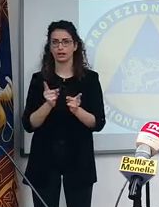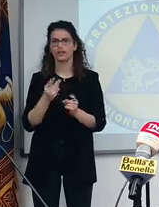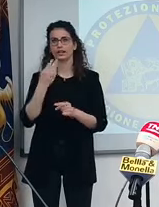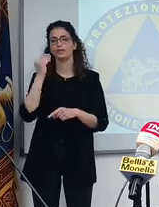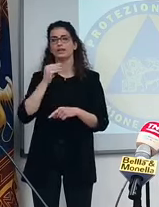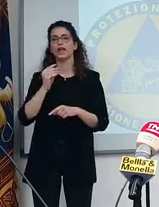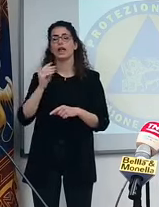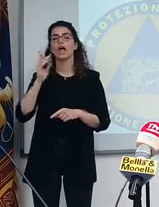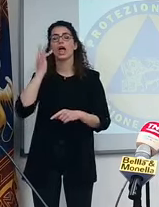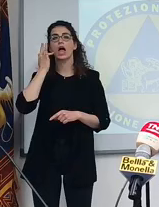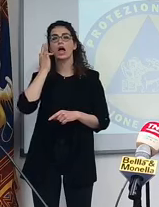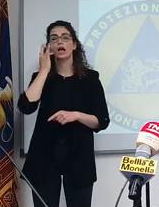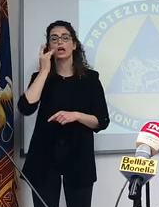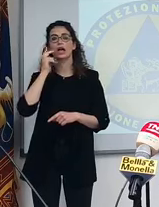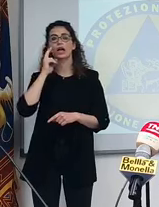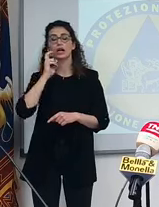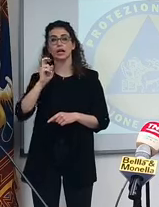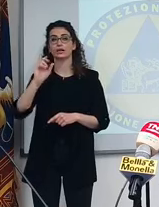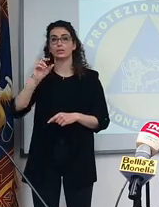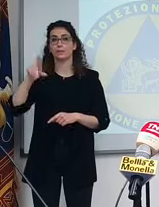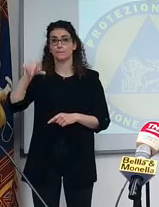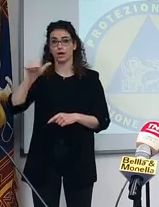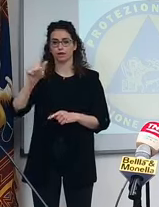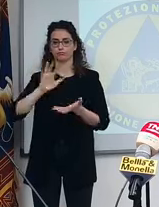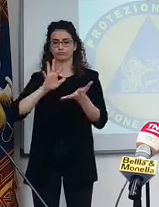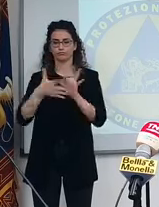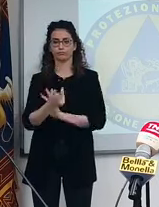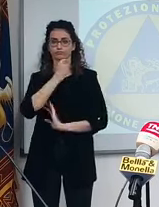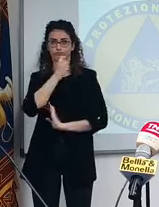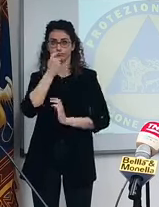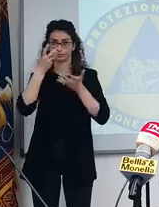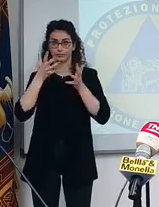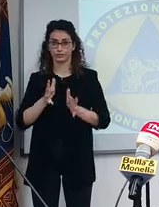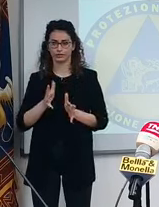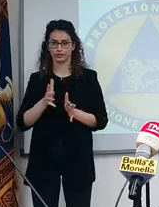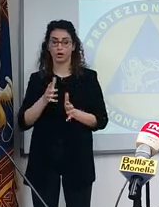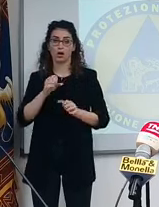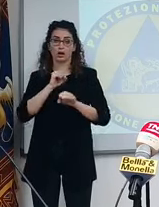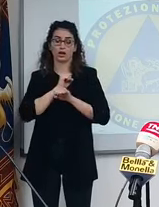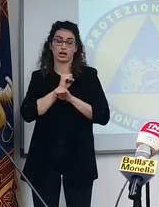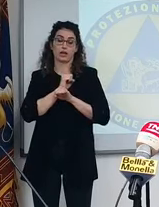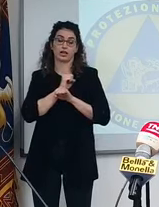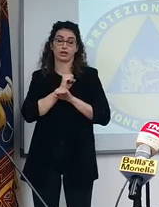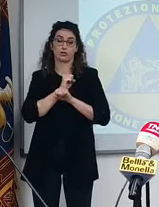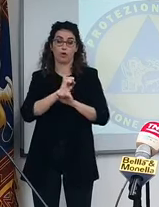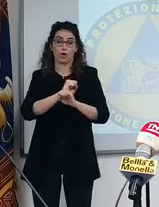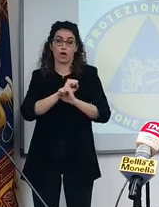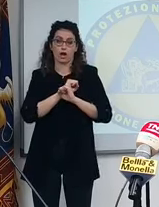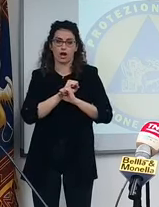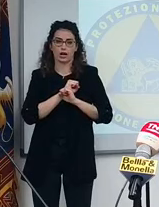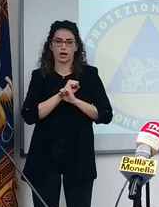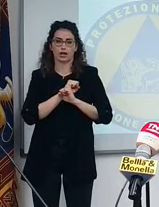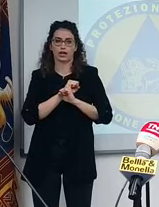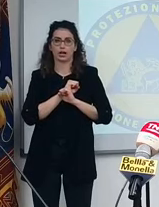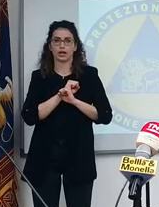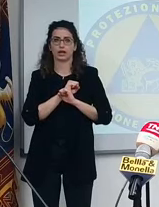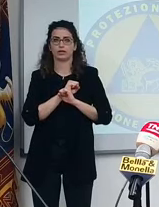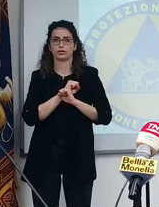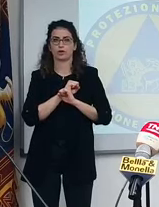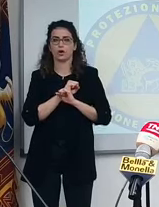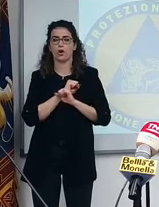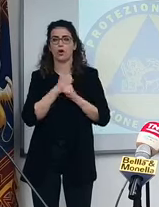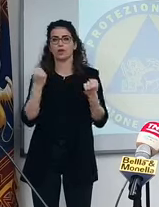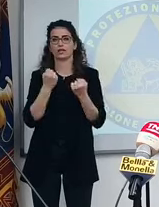diventa essere tamponati, io penso che sia logico che il pubblico debba garantire i tamponi a tutti.